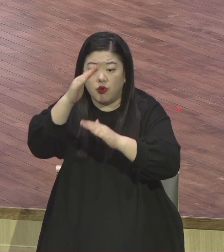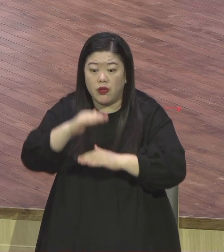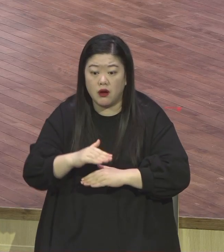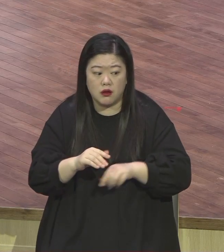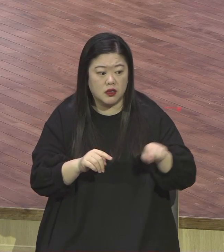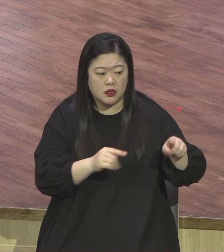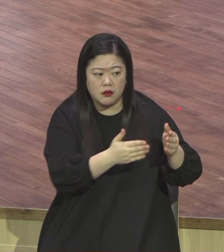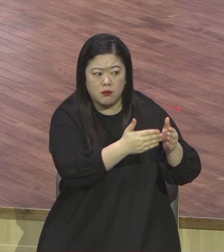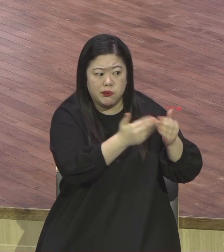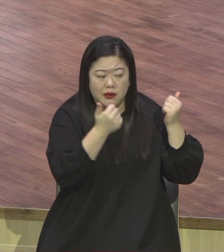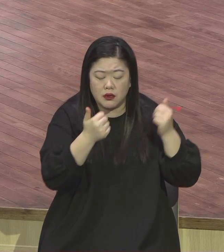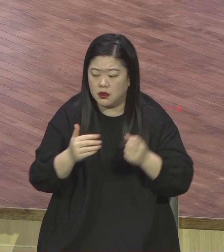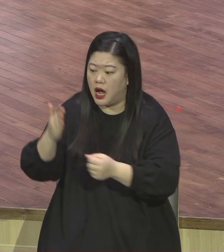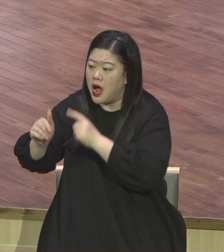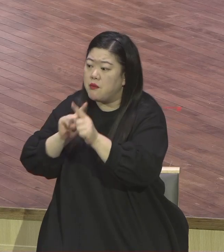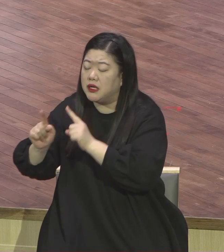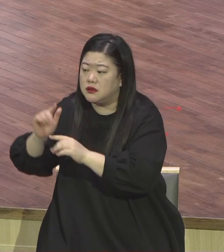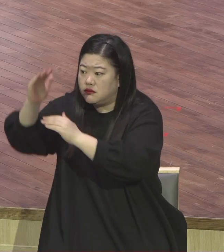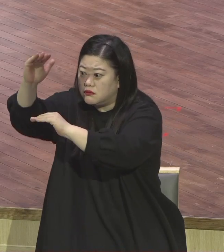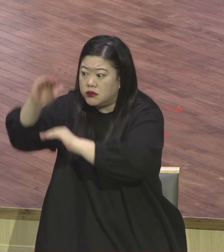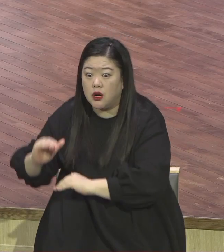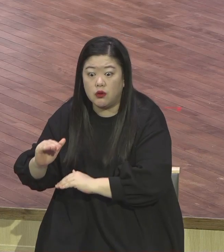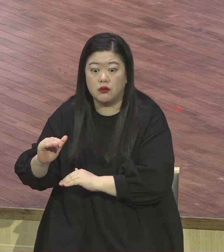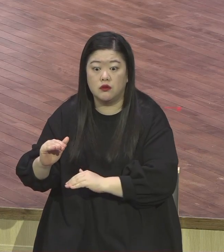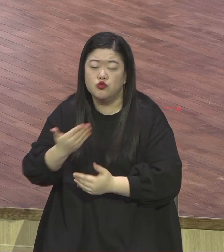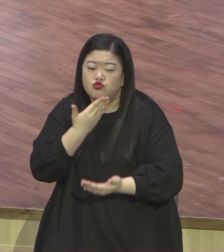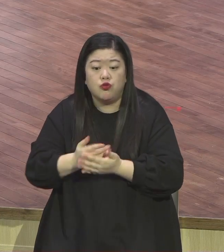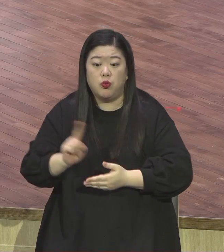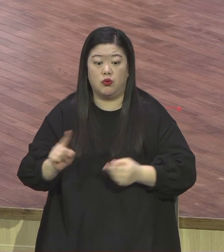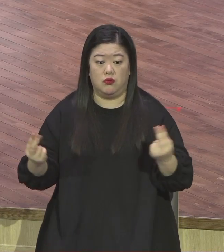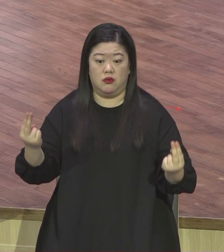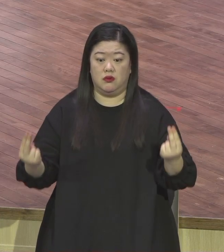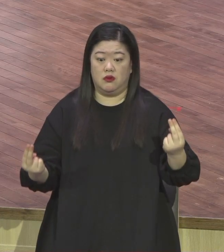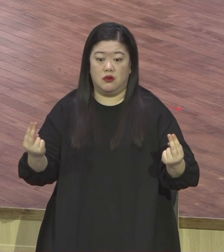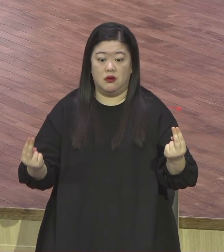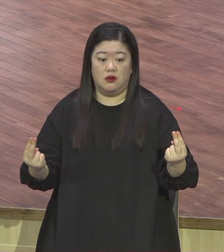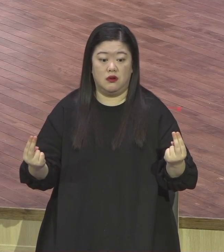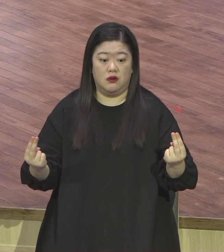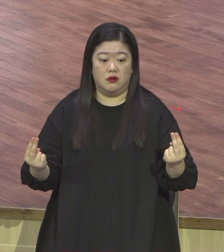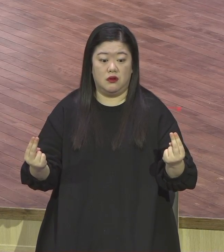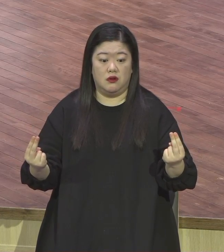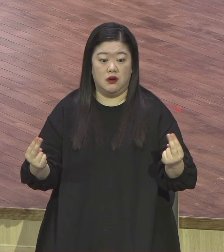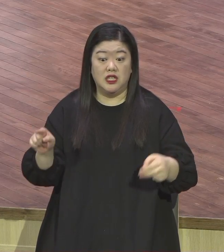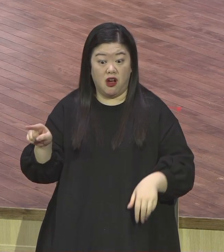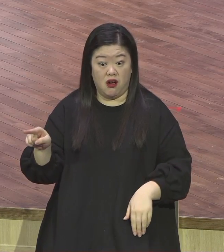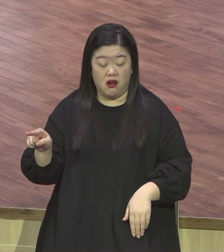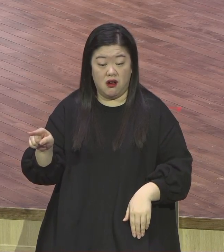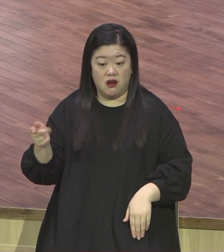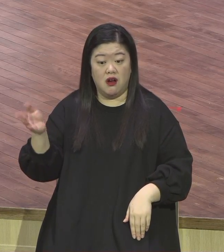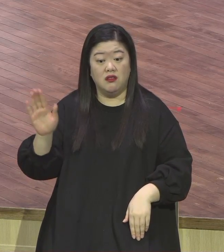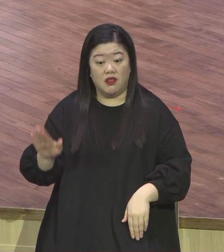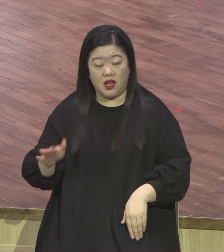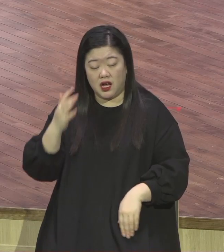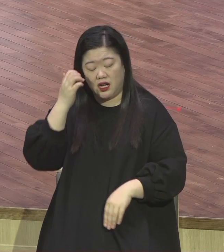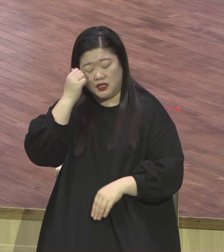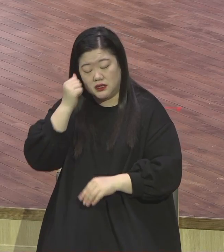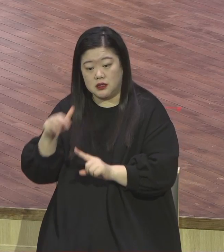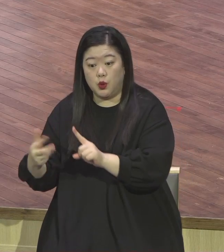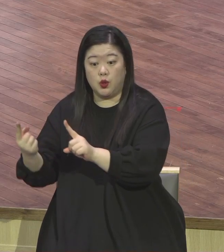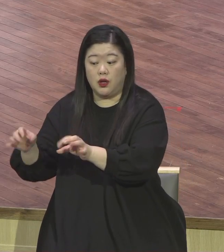스스로 내면 이번 주 한 주 왔다면 살펴보세요 내가 왜 믿음이 자라지 않고 내가 왜 기도의 비밀을 못 누리고 내가